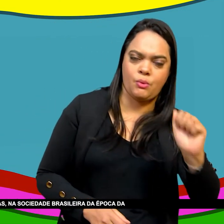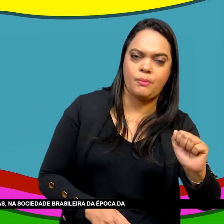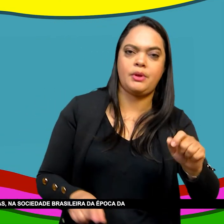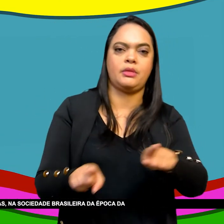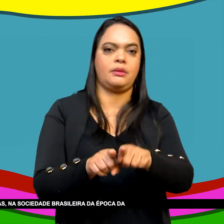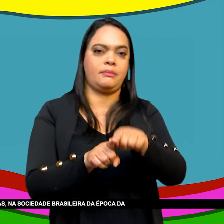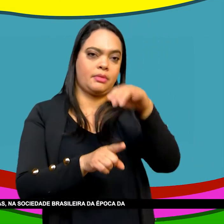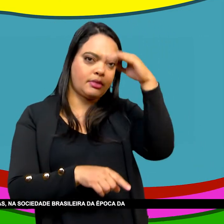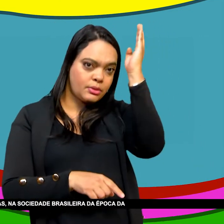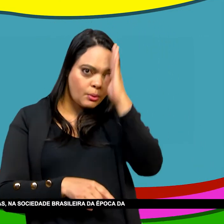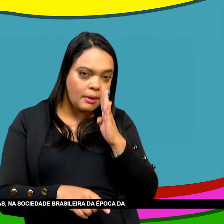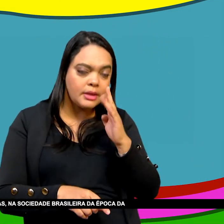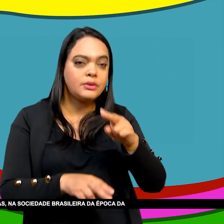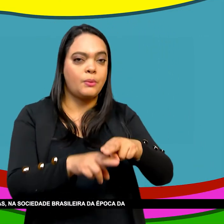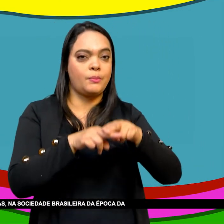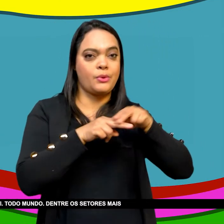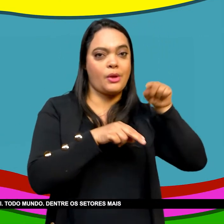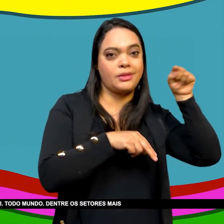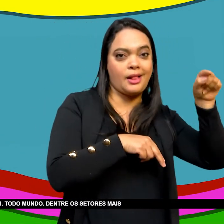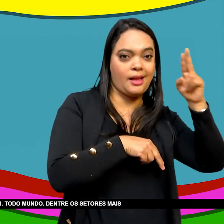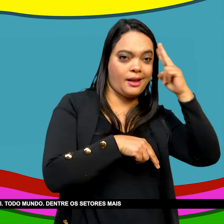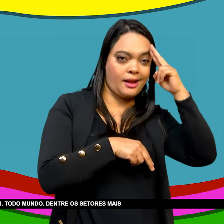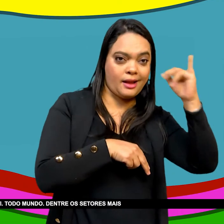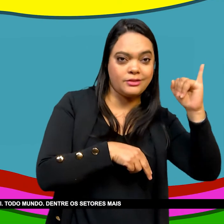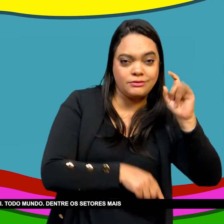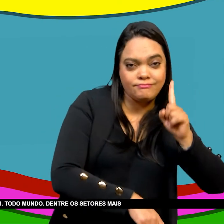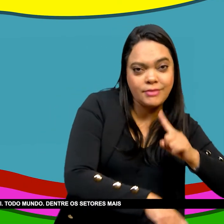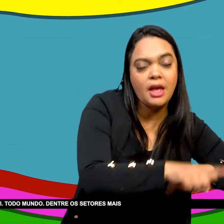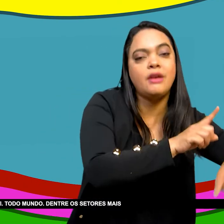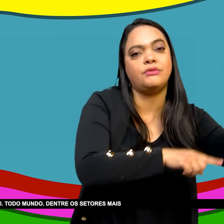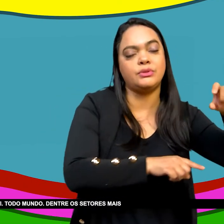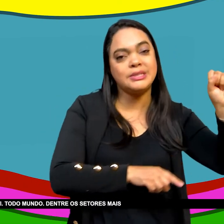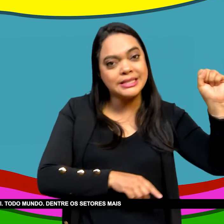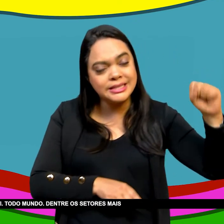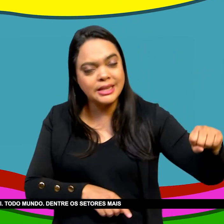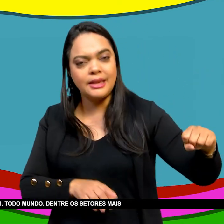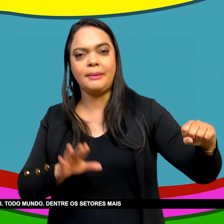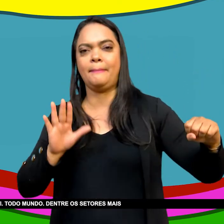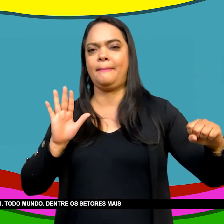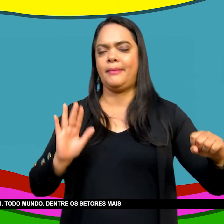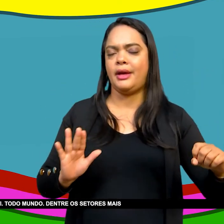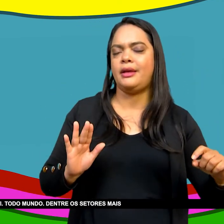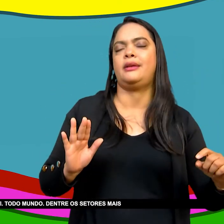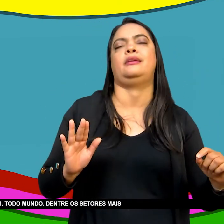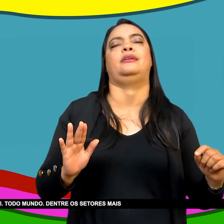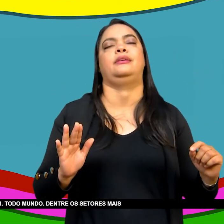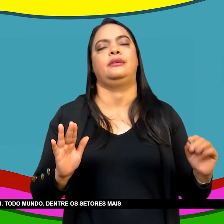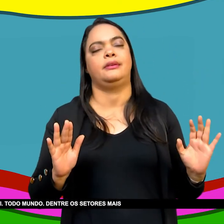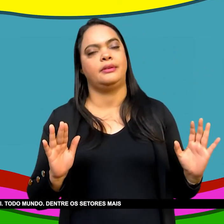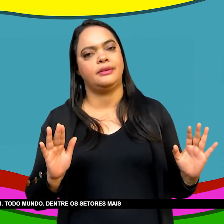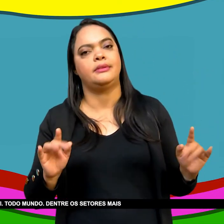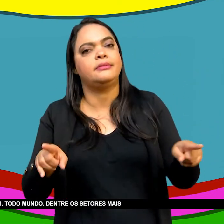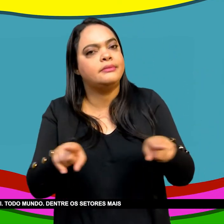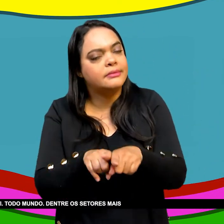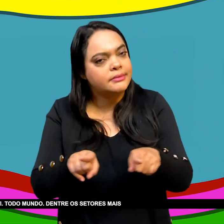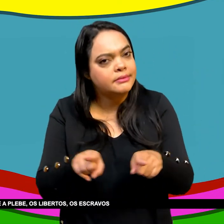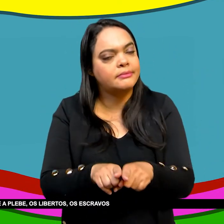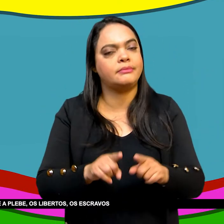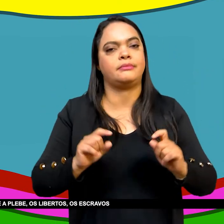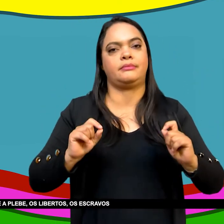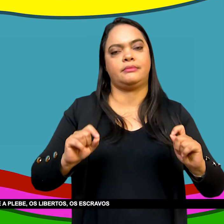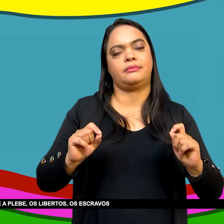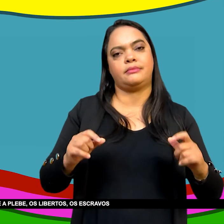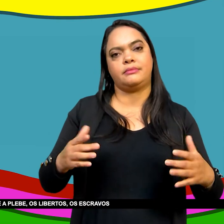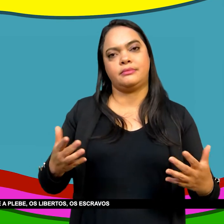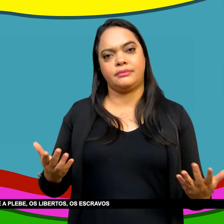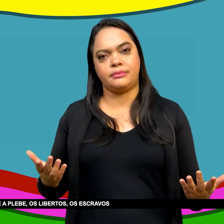Na sociedade brasileira Da época Da independência Todo mundo sabia Da revolução Do Haiti Todo mundo Desde os setores Mais